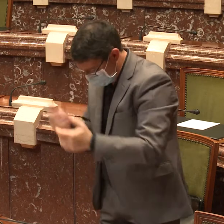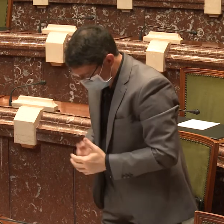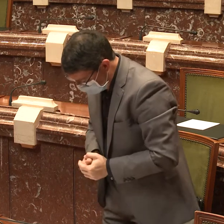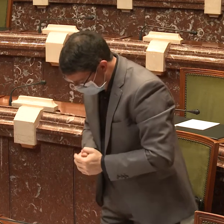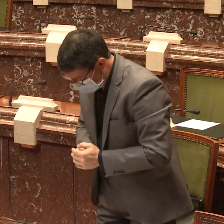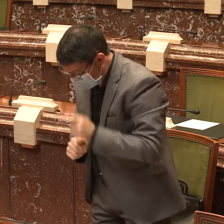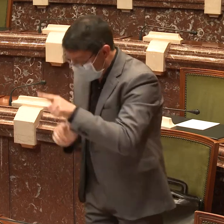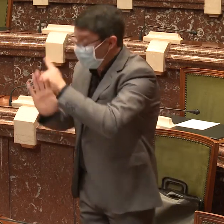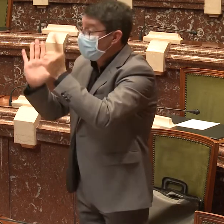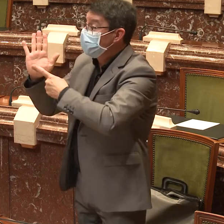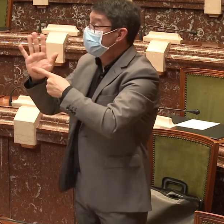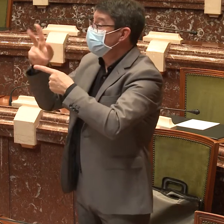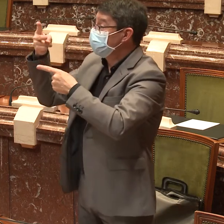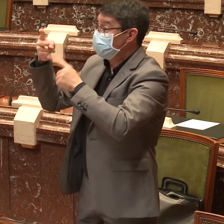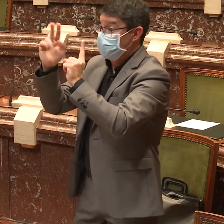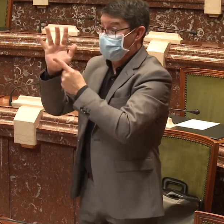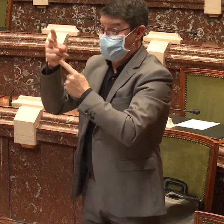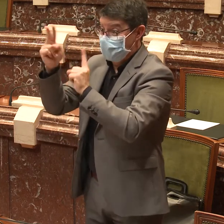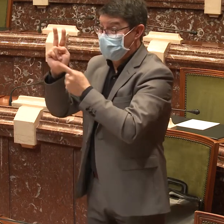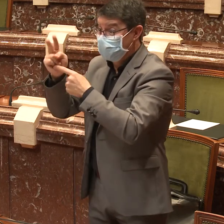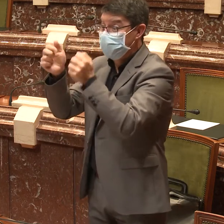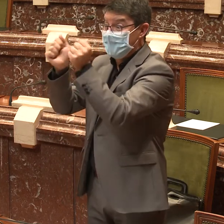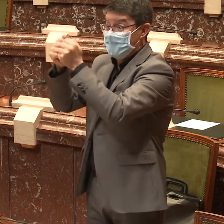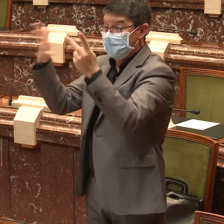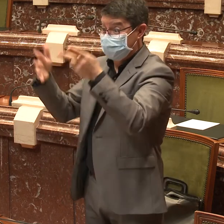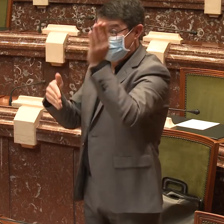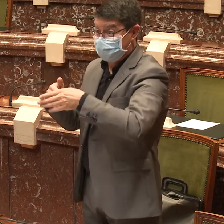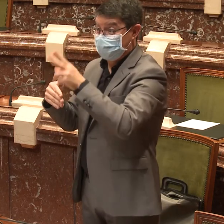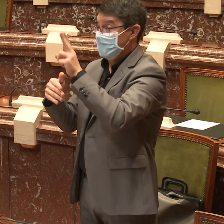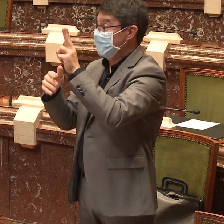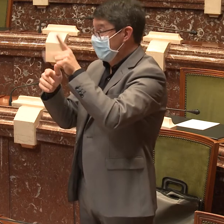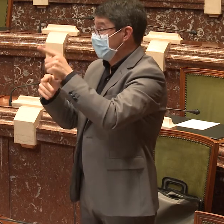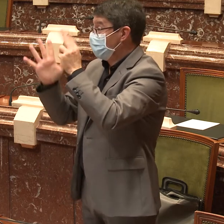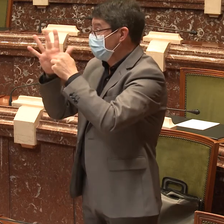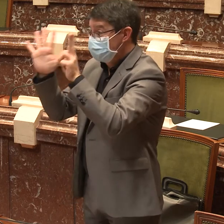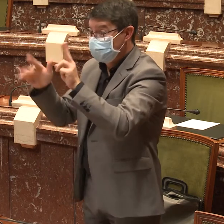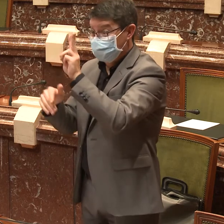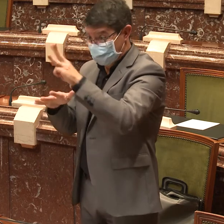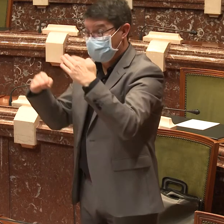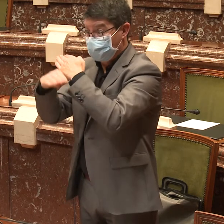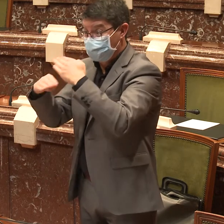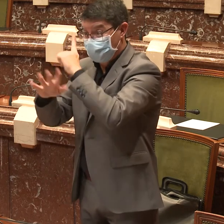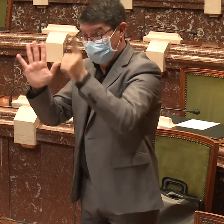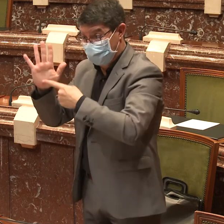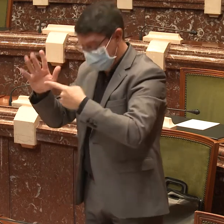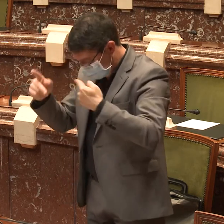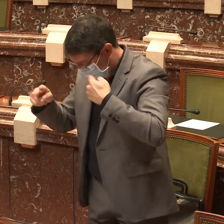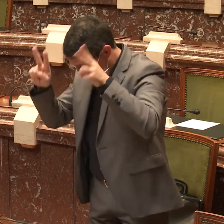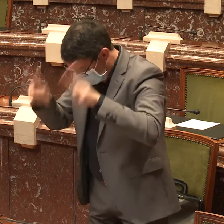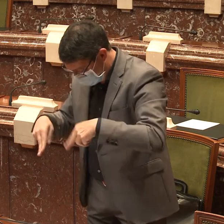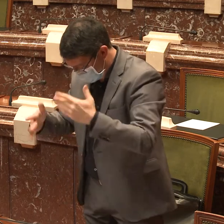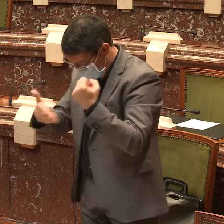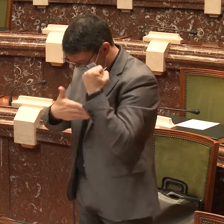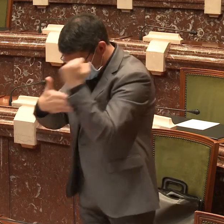comisión, se recogen de forma más desarrollada en este documento y giran en torno a dos grandes ejes. La ley 27